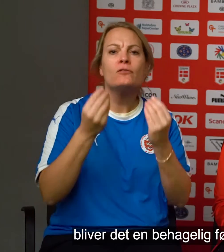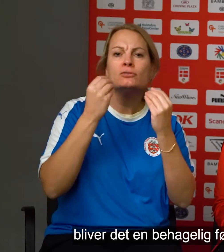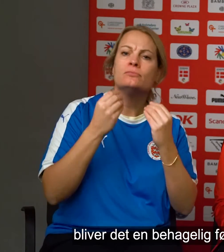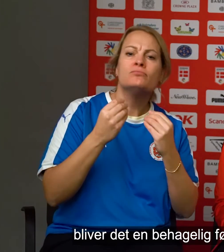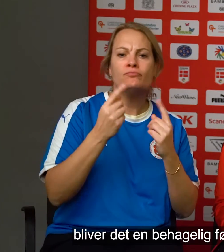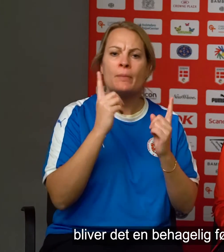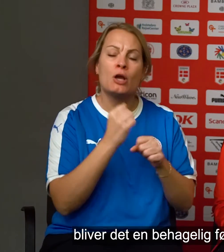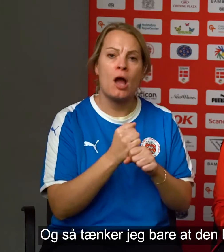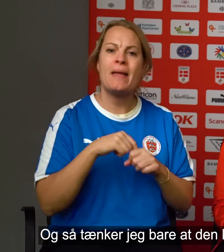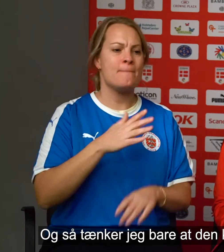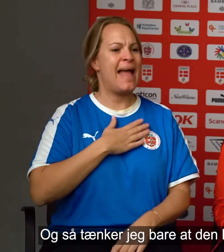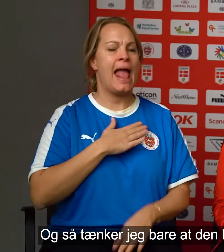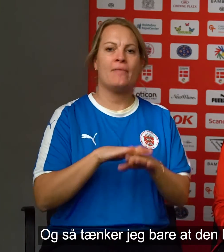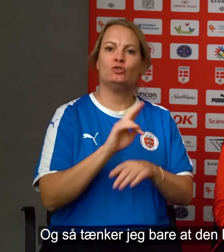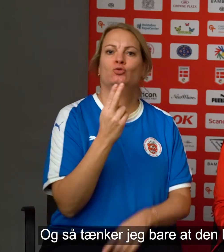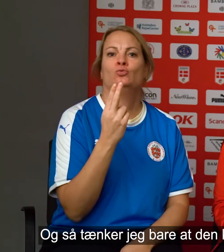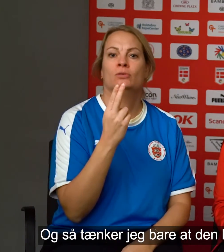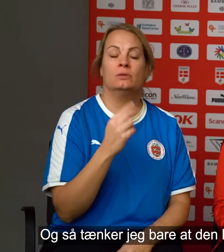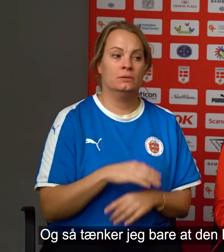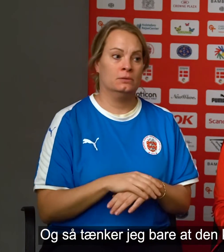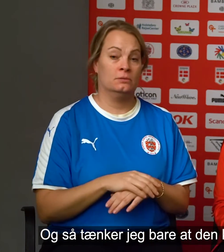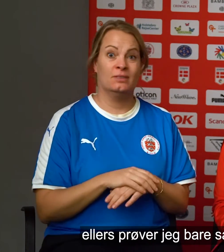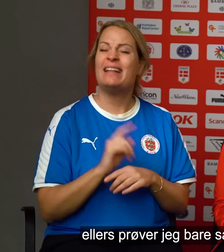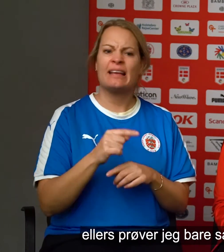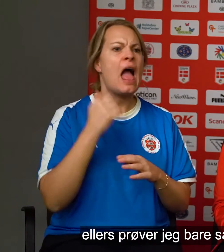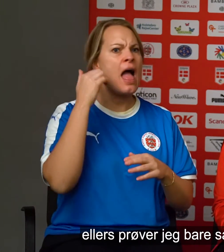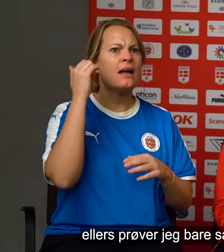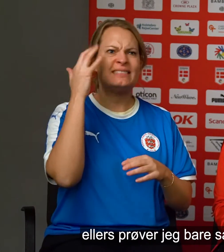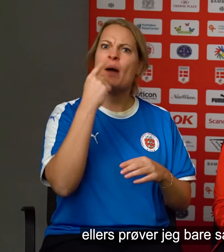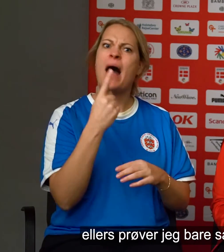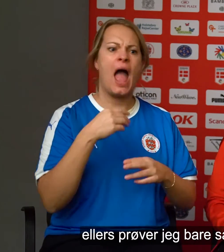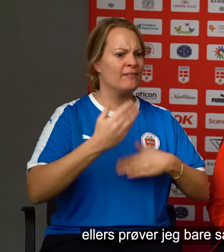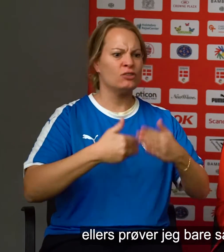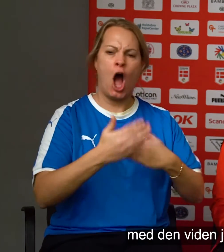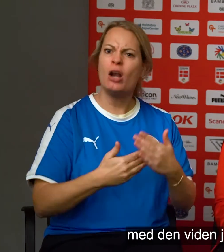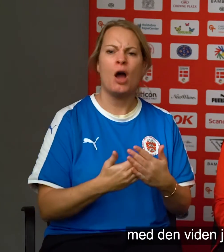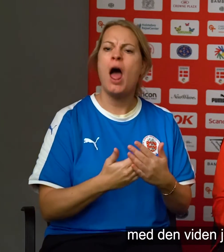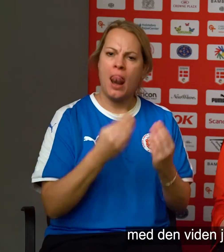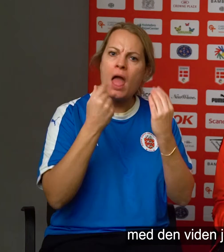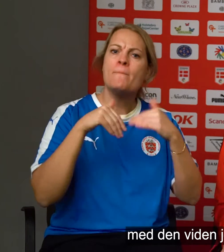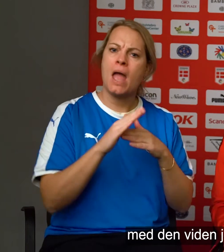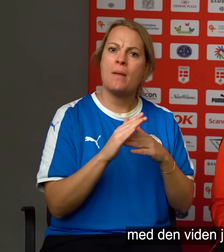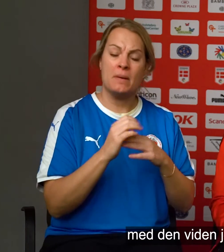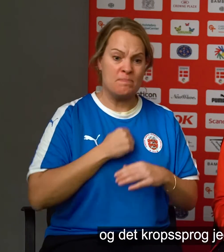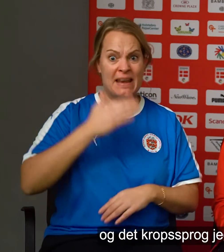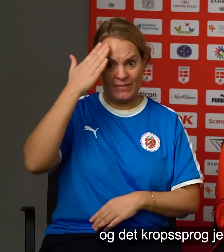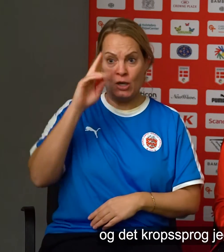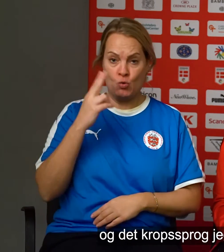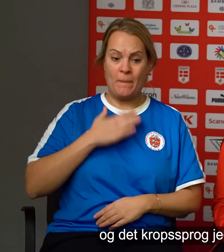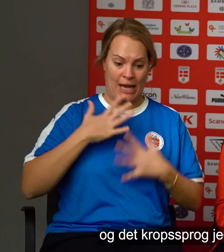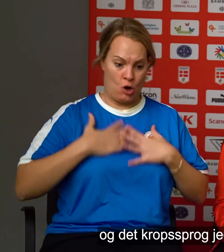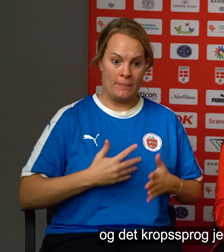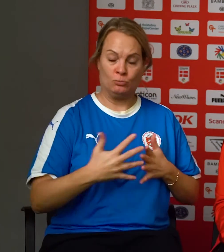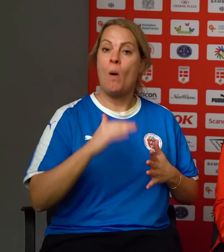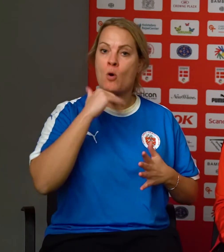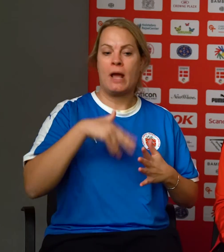behagelse følelse at være i. Og så tænker jeg bare, at den kommer hen ad vejen. Ellers så prøver jeg bare så godt jeg kan med den liden, jeg har. Og det er et kropsprog, jeg